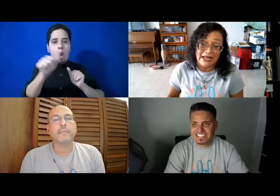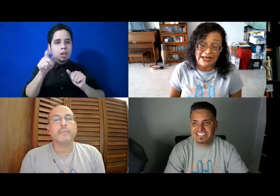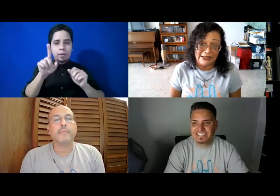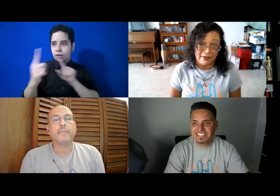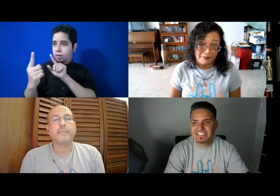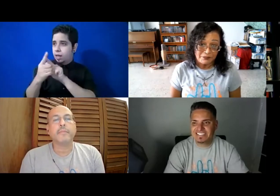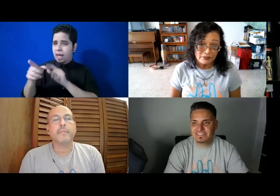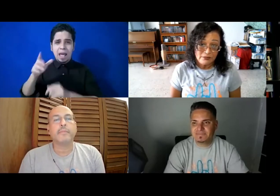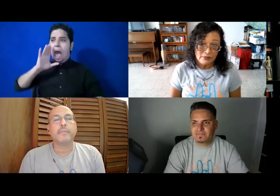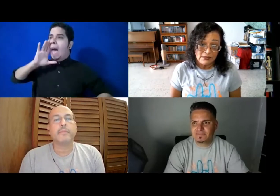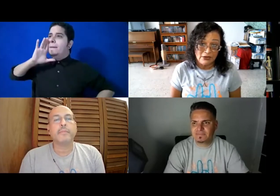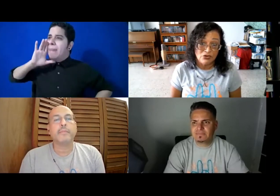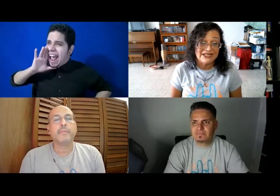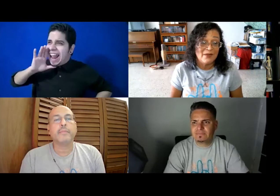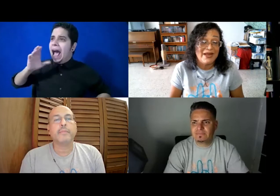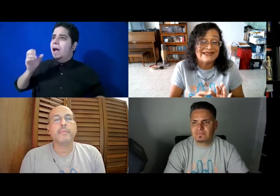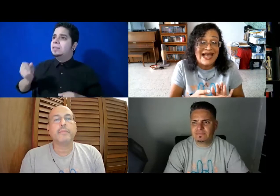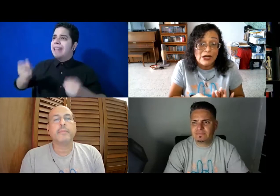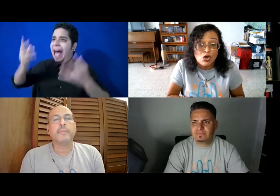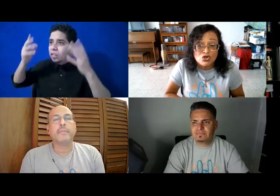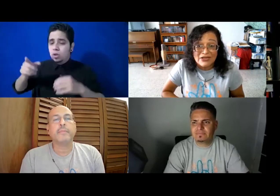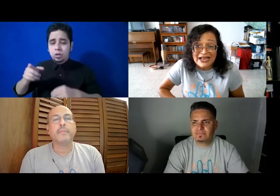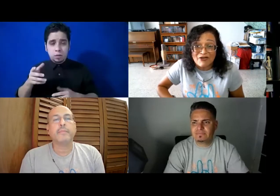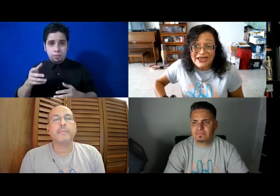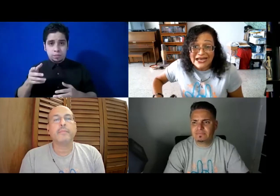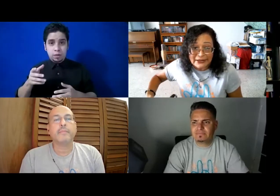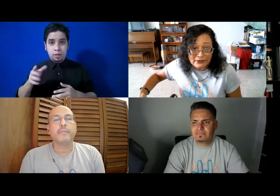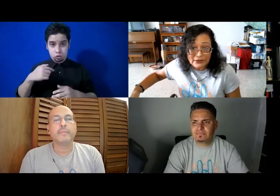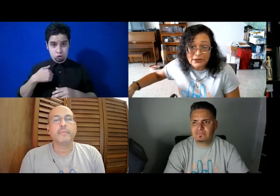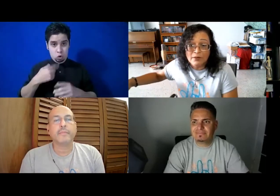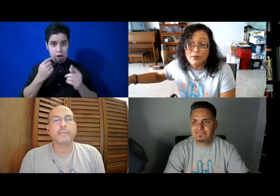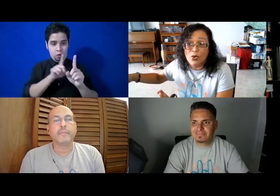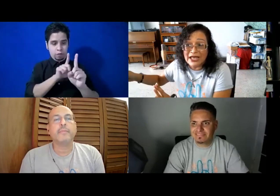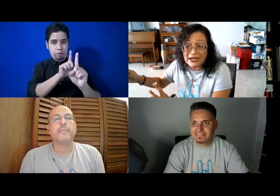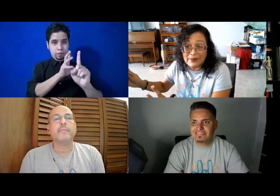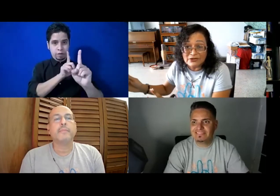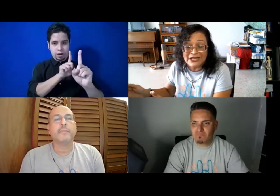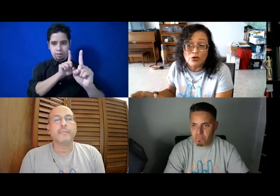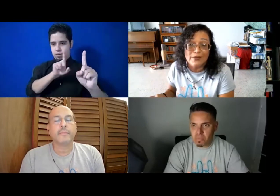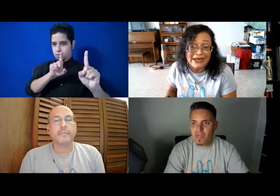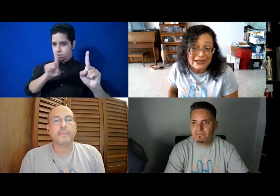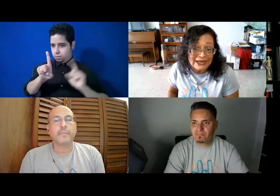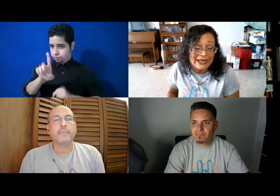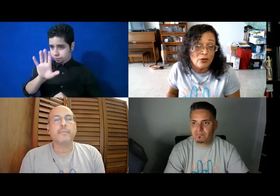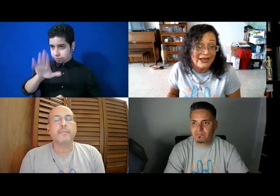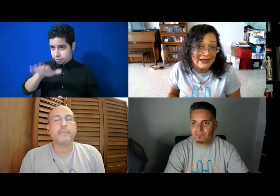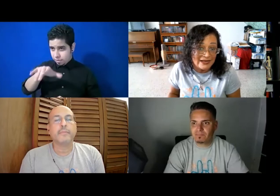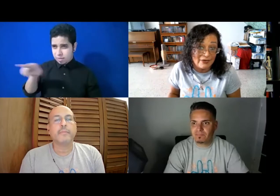le grita. Entonces, me salgo yo de la fila, voy a la persona, le digo, mire, ella lo que quiere saber,